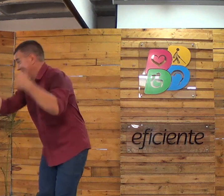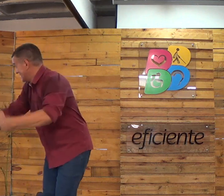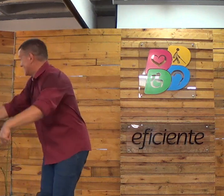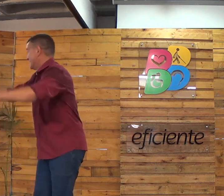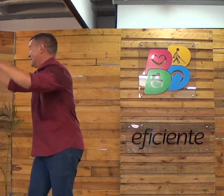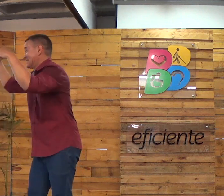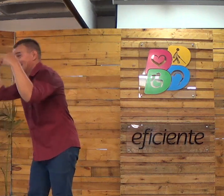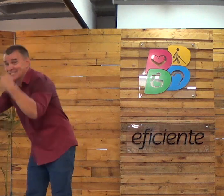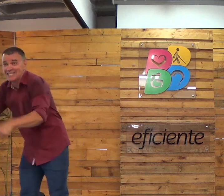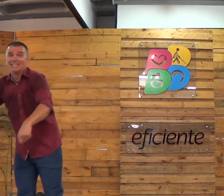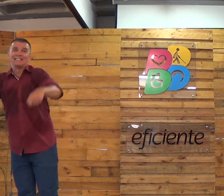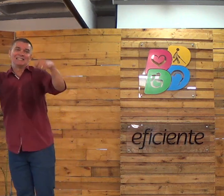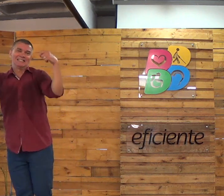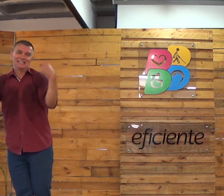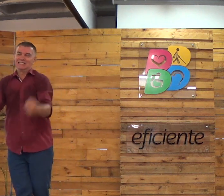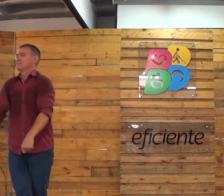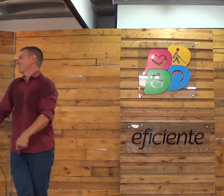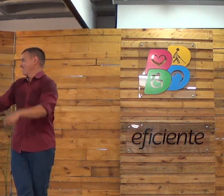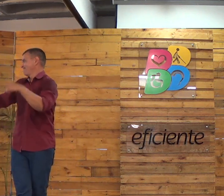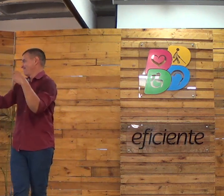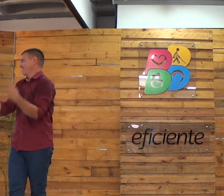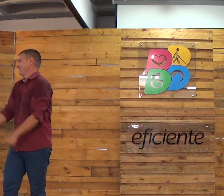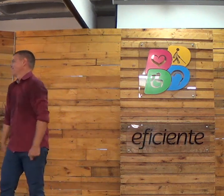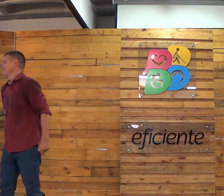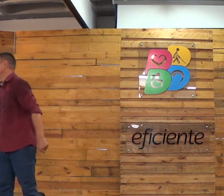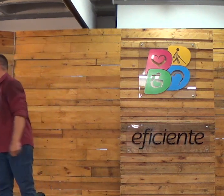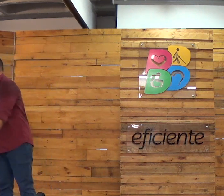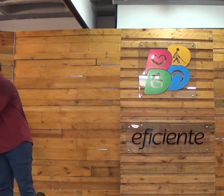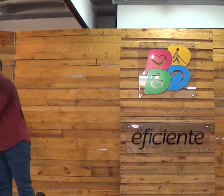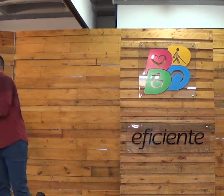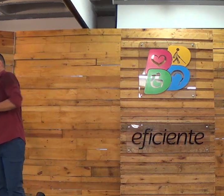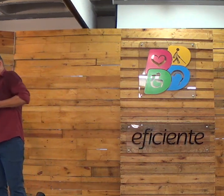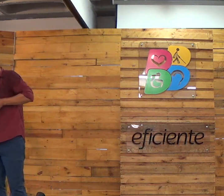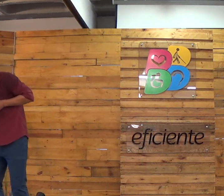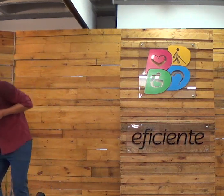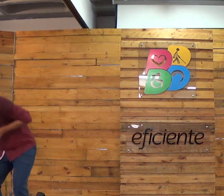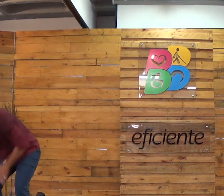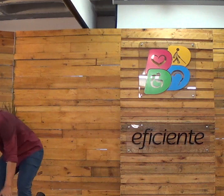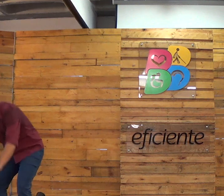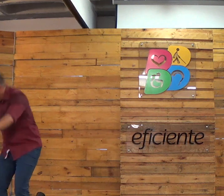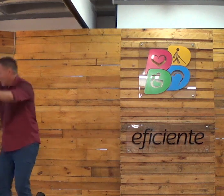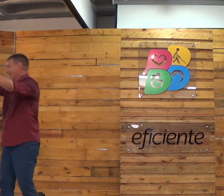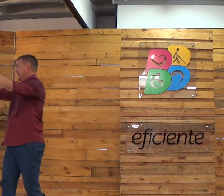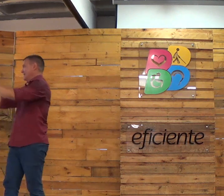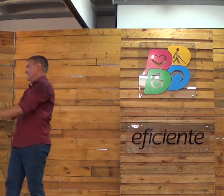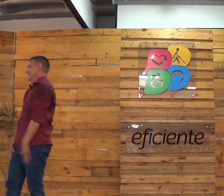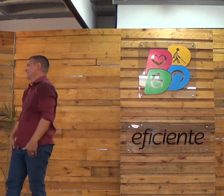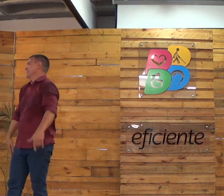Olha, gente. Você precisa. Você precisa nascer de novo.